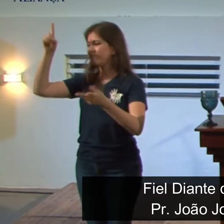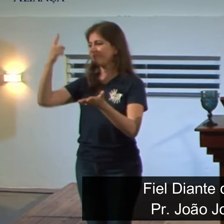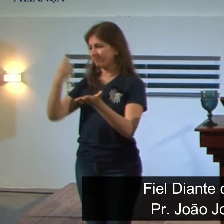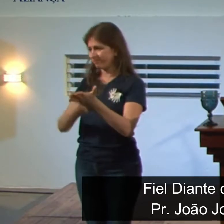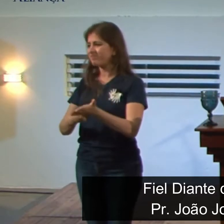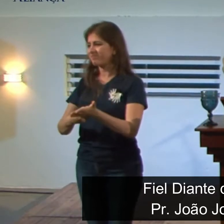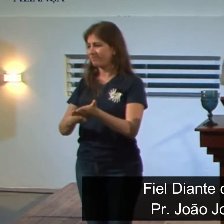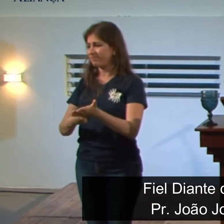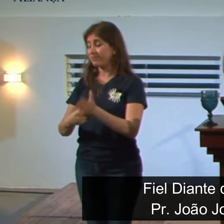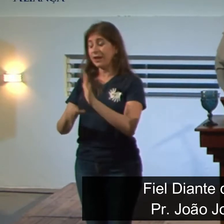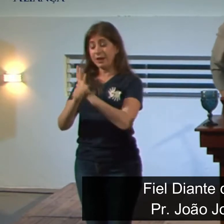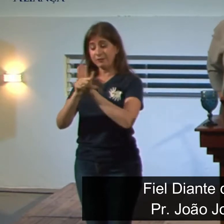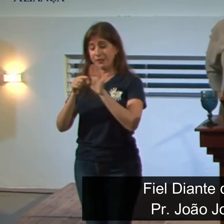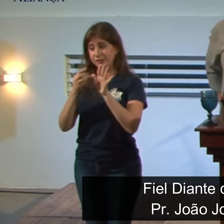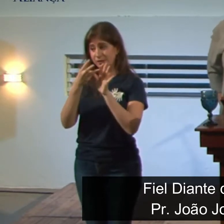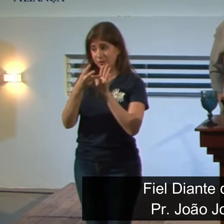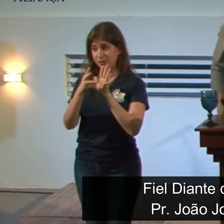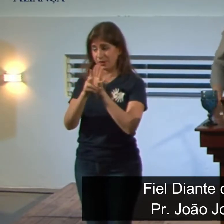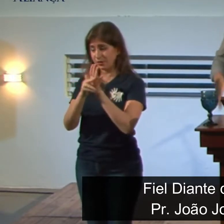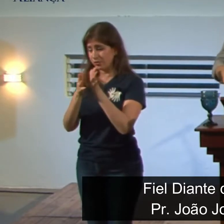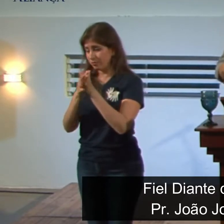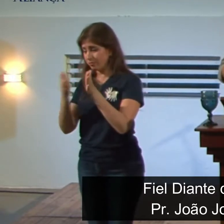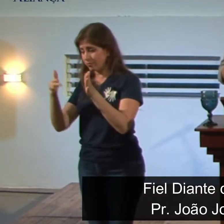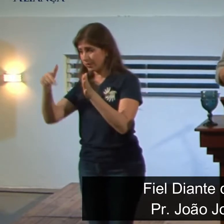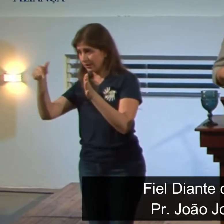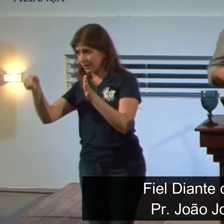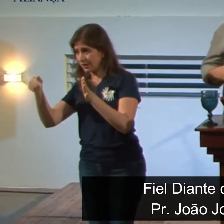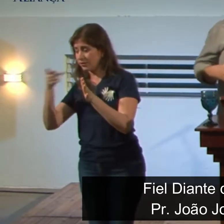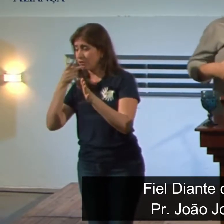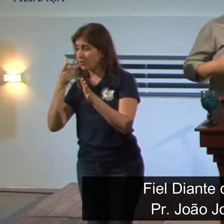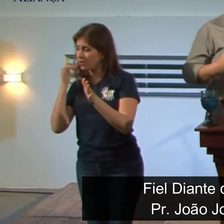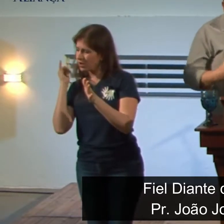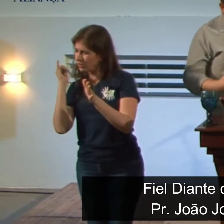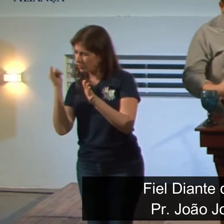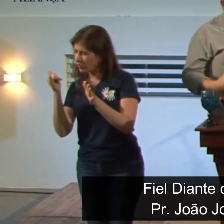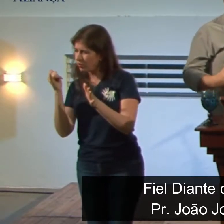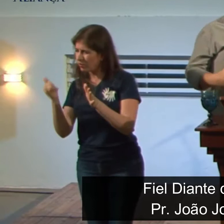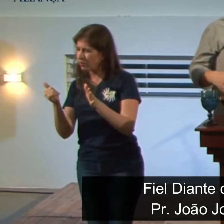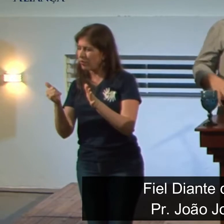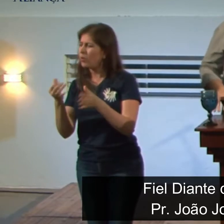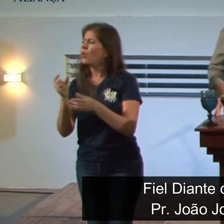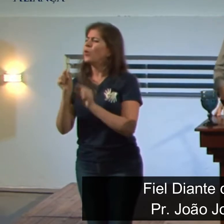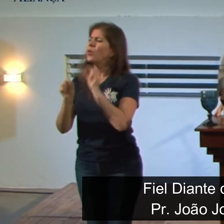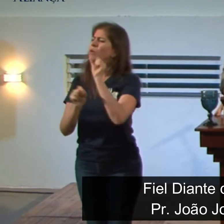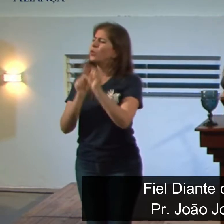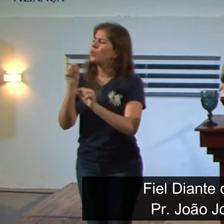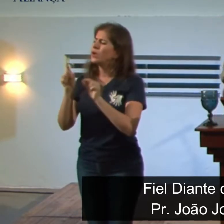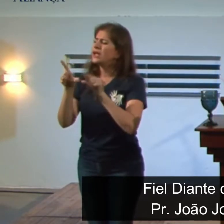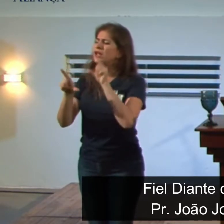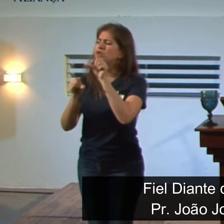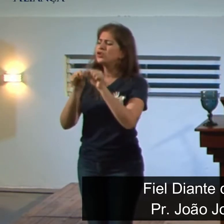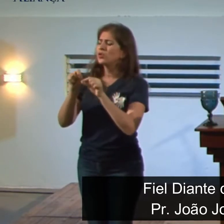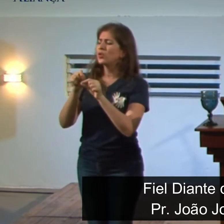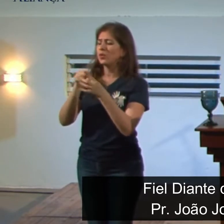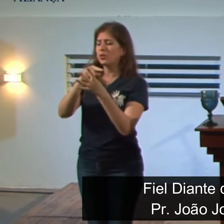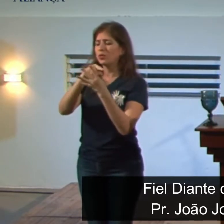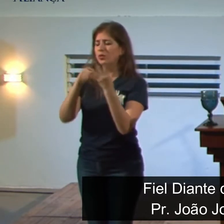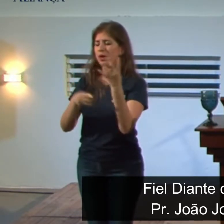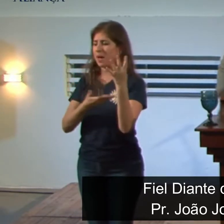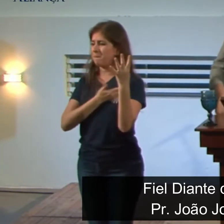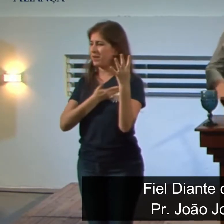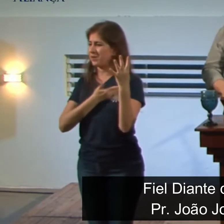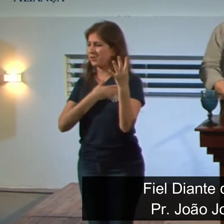Do versículo 3 ao versículo 7, nós vemos a narração da escolha de Daniel e de seus amigos para a corte de